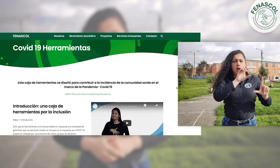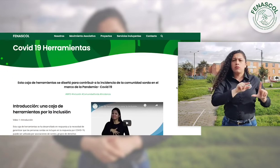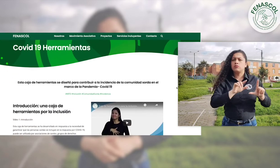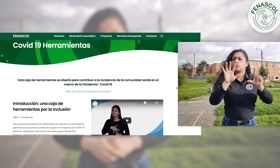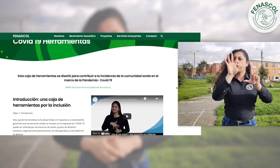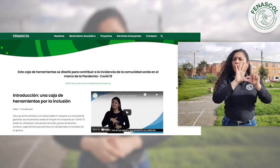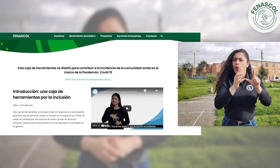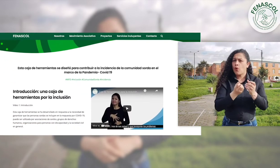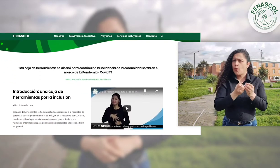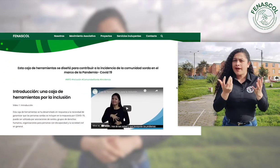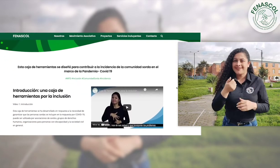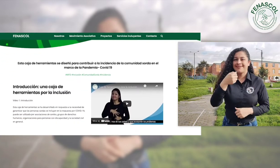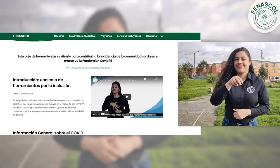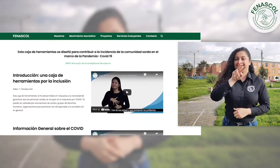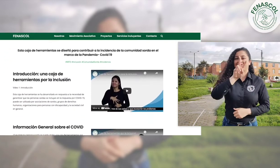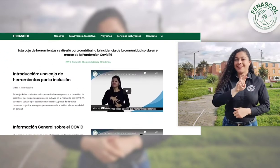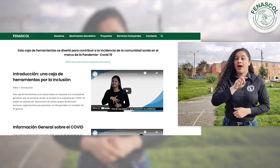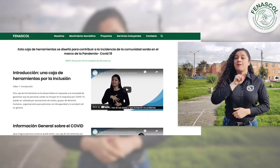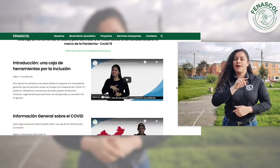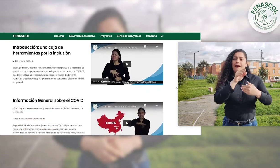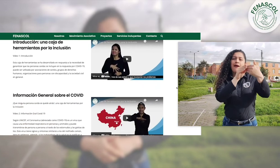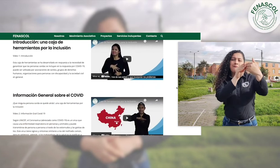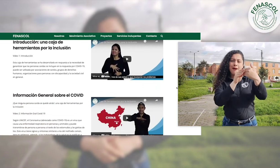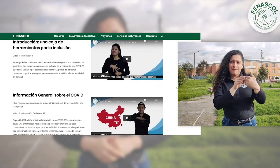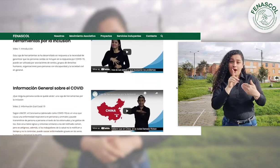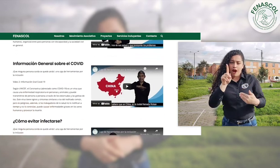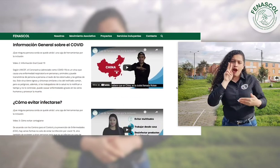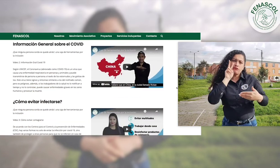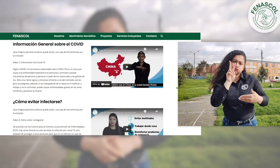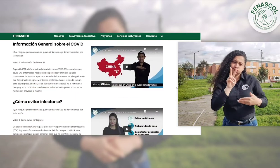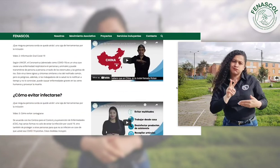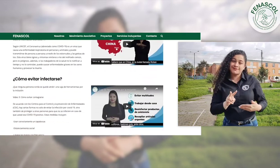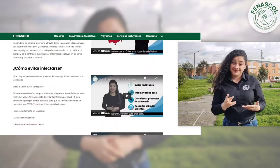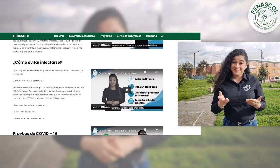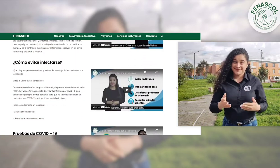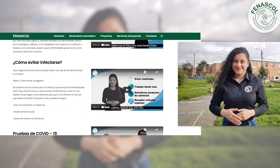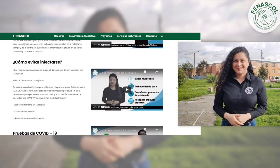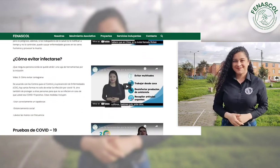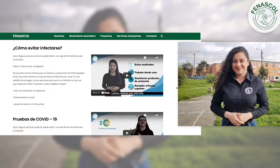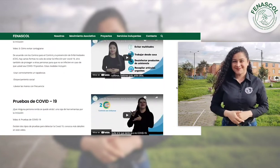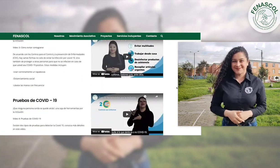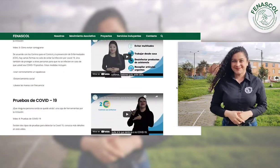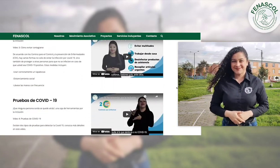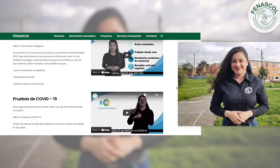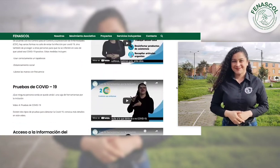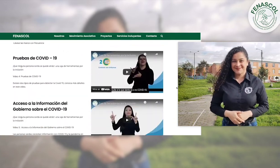Una vez dentro, podrás visualizar 17 contenidos o videoguías.